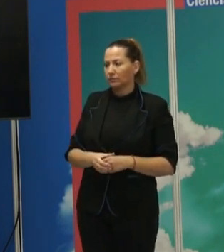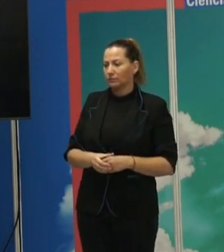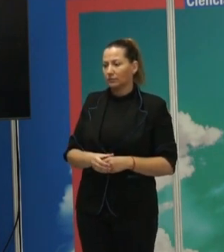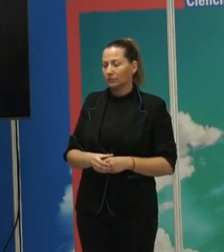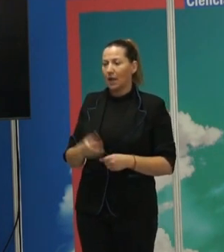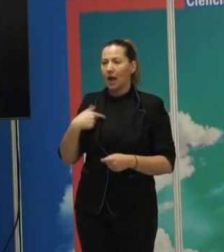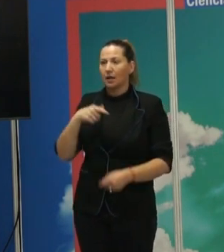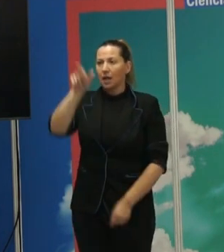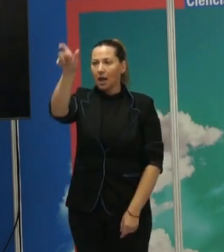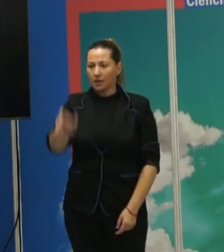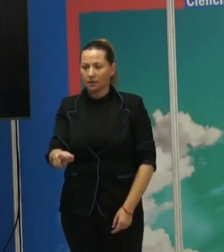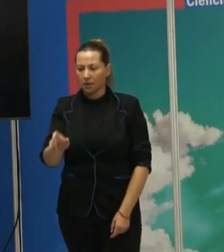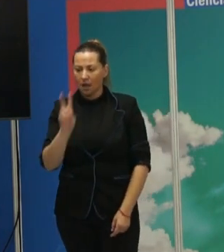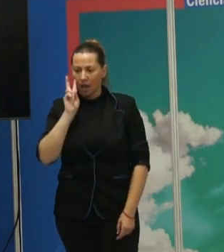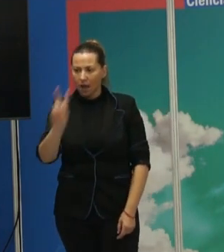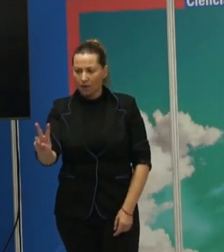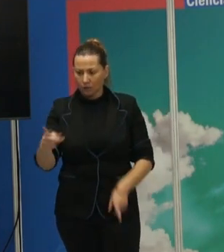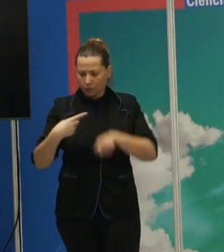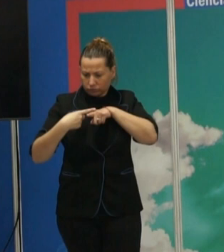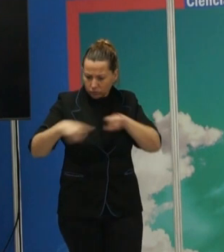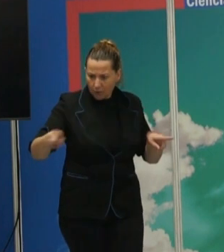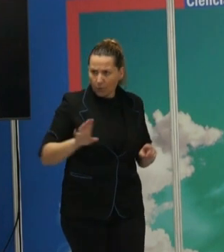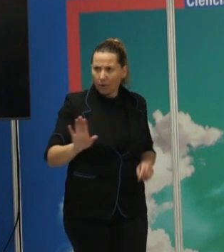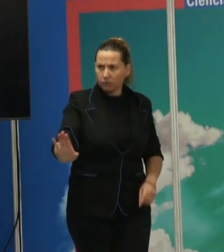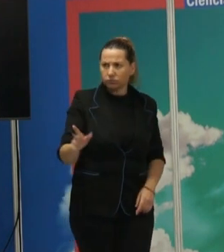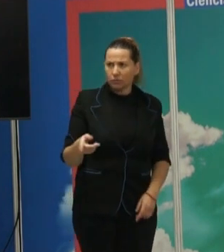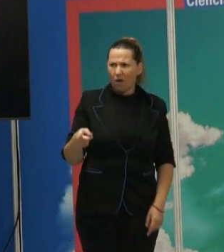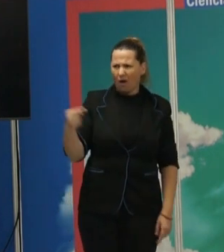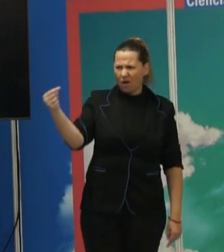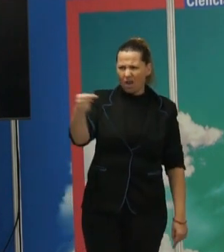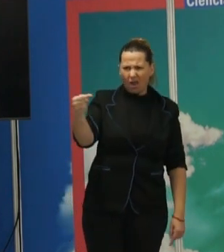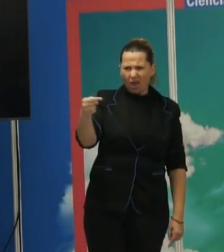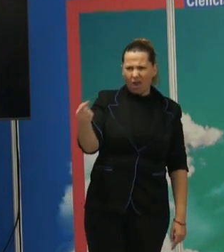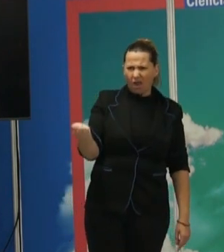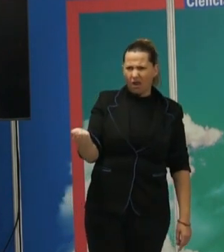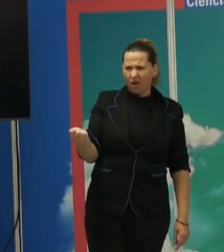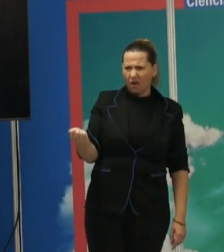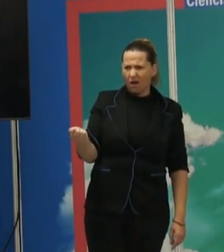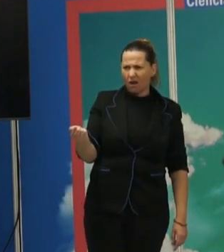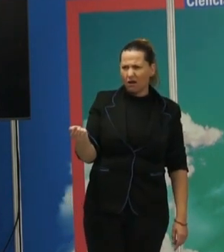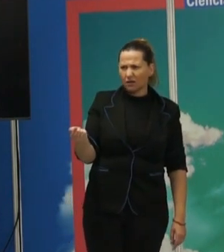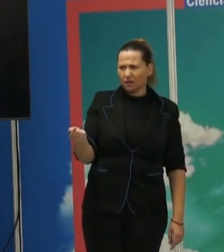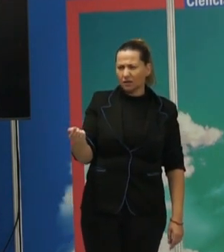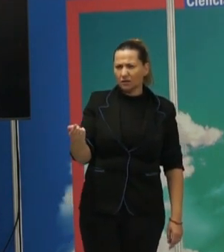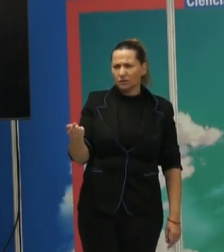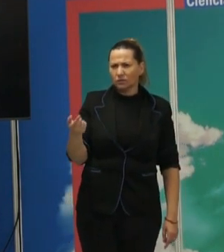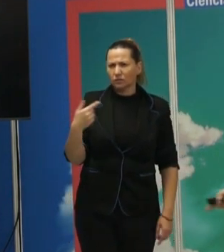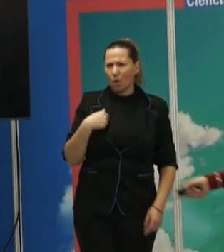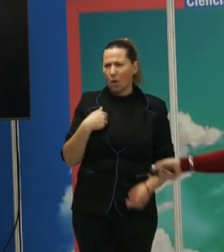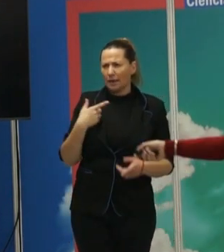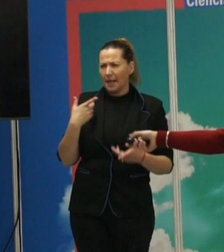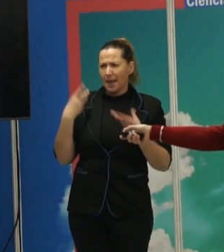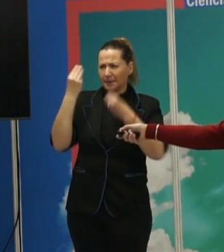enfrente a la diferencia entendida como una cuestión negativa o con visos de convertirse en algo